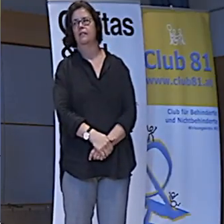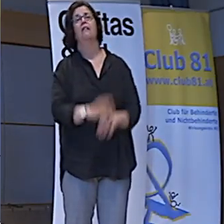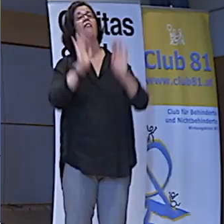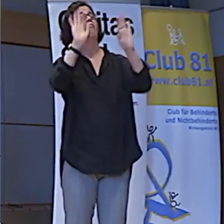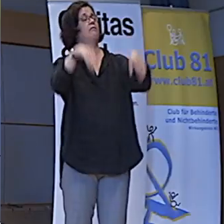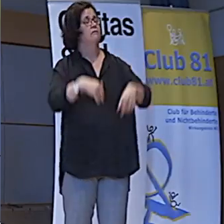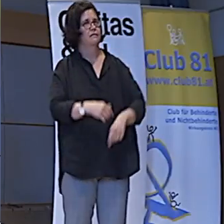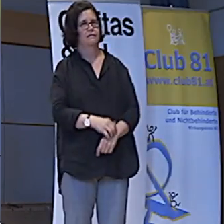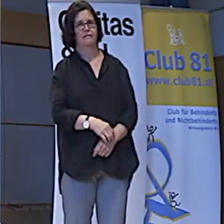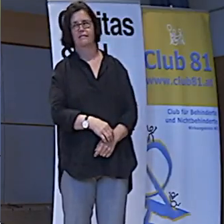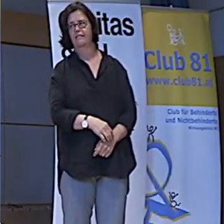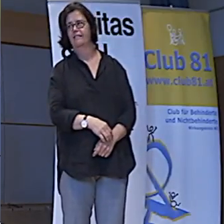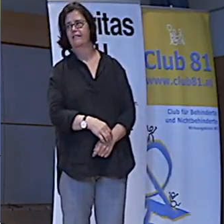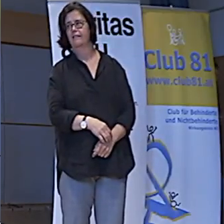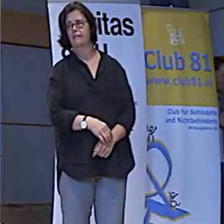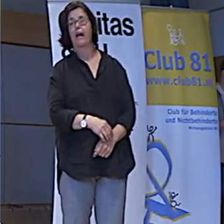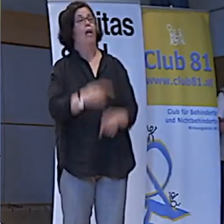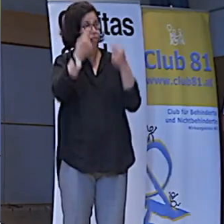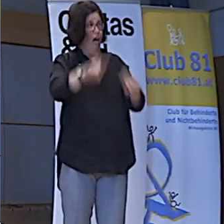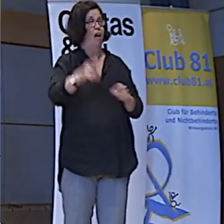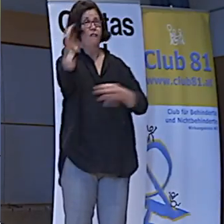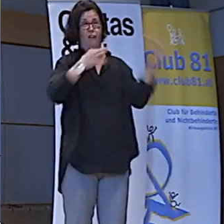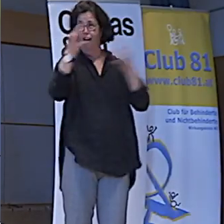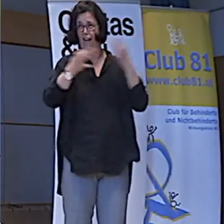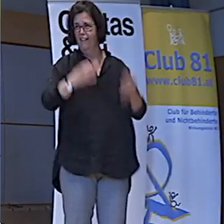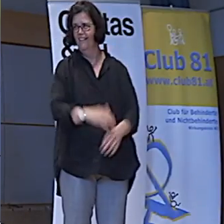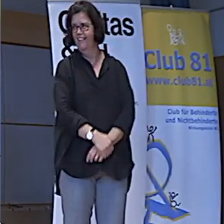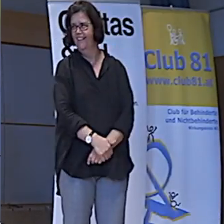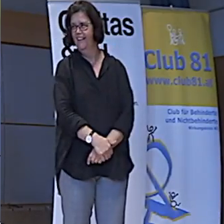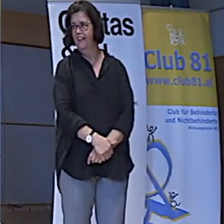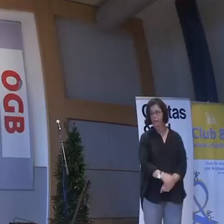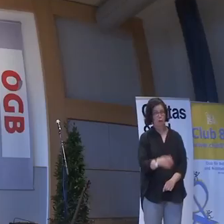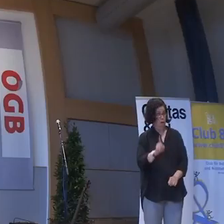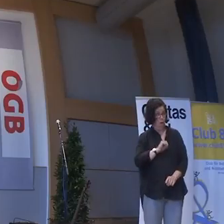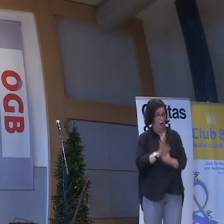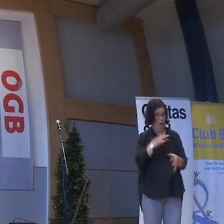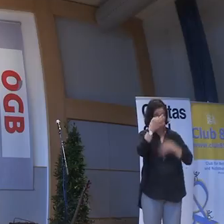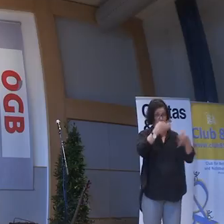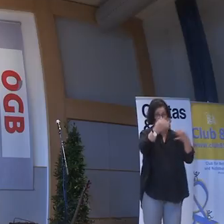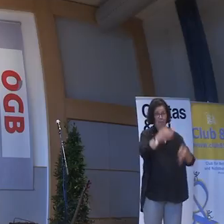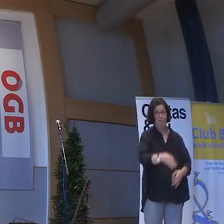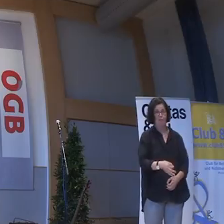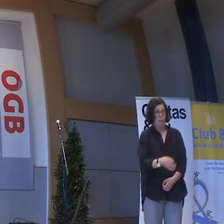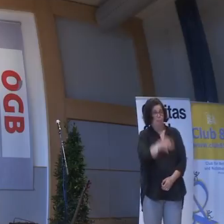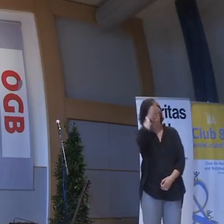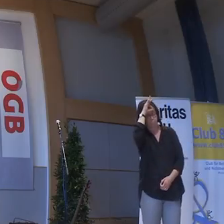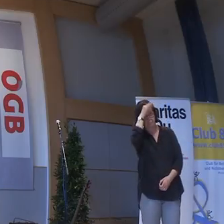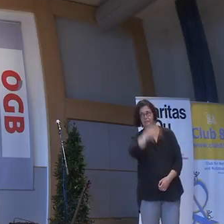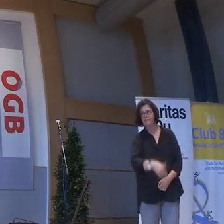sage euch eins, ihr dürft es fragen. Ich tue es ja auch. Wenn ich etwas nicht kenne,